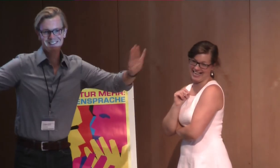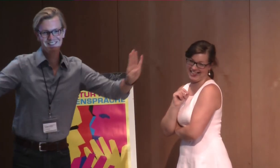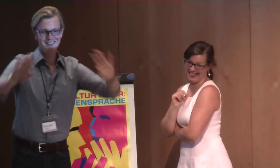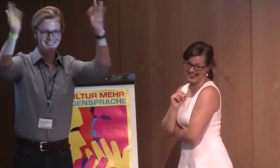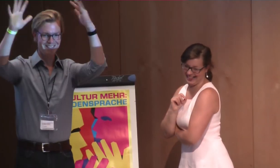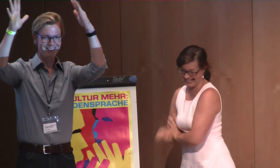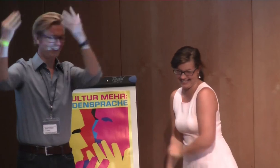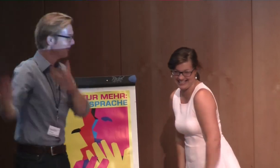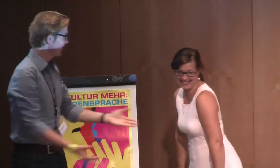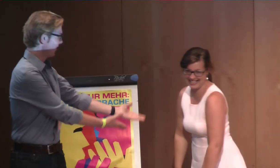damn ja, ja,